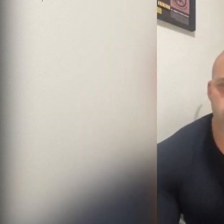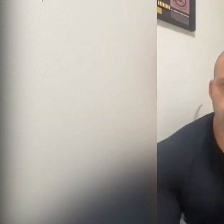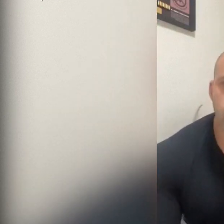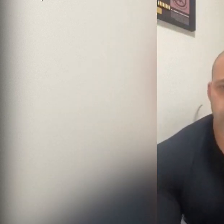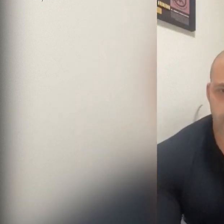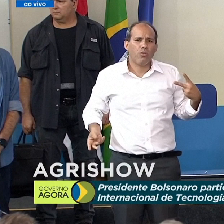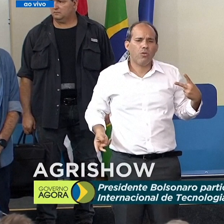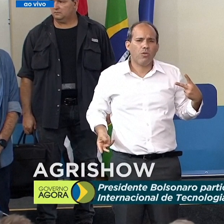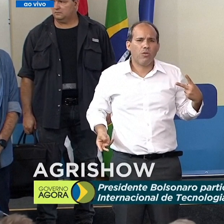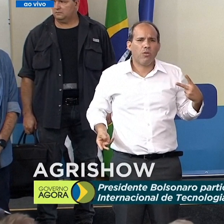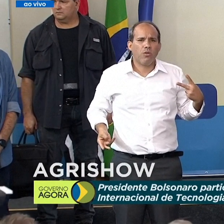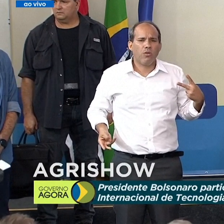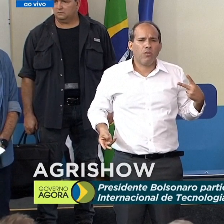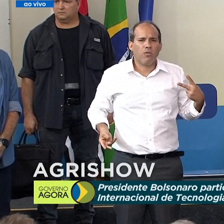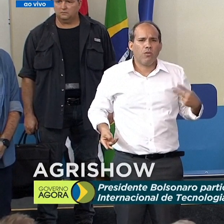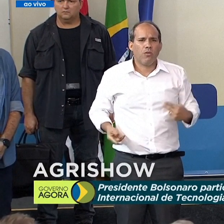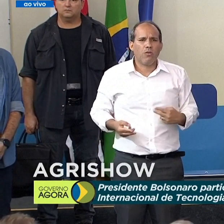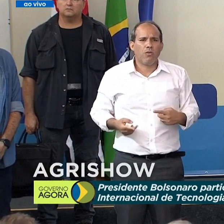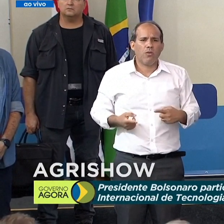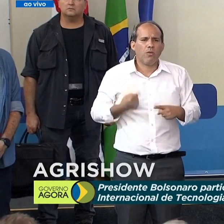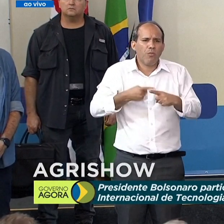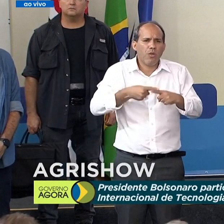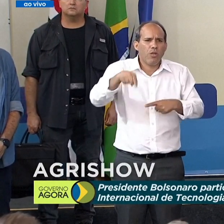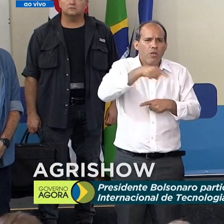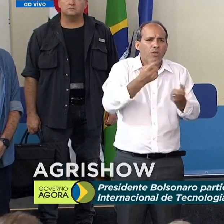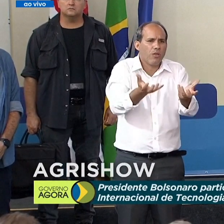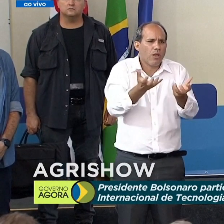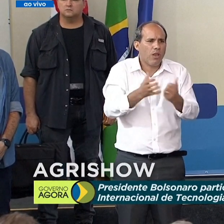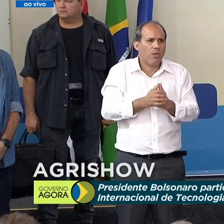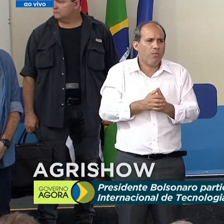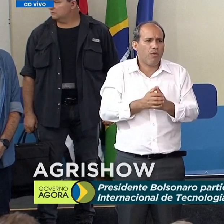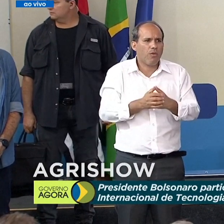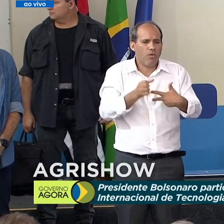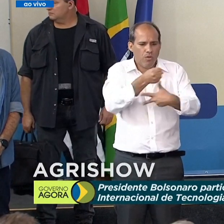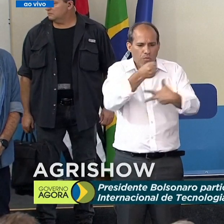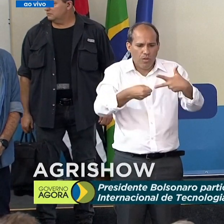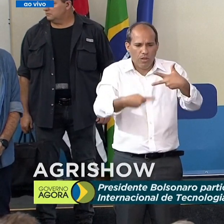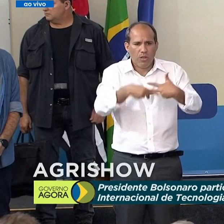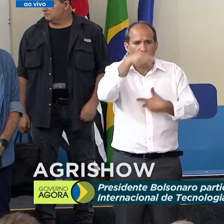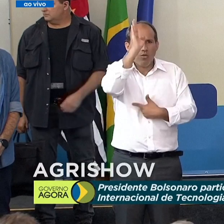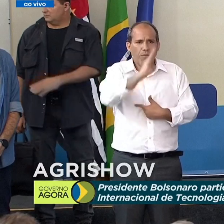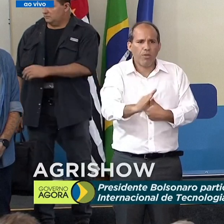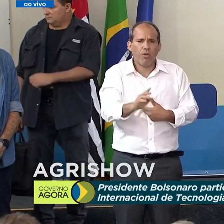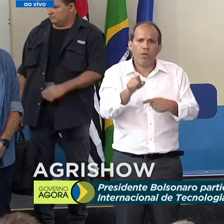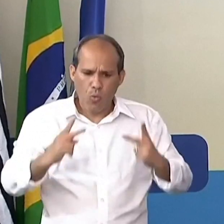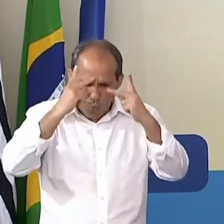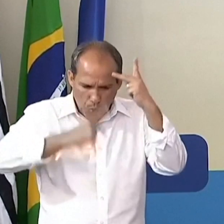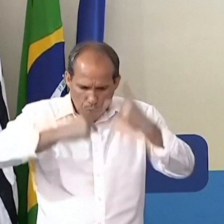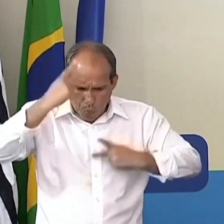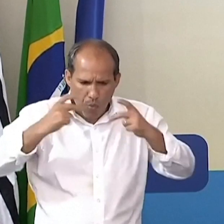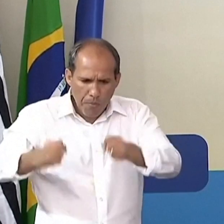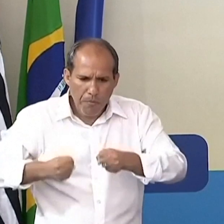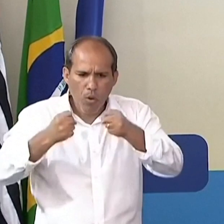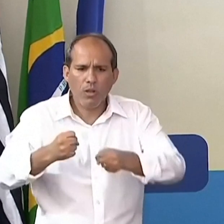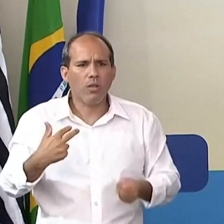antidemocráticos. O presidente ameaçou também descumprir uma eventual decisão do Supremo sobre um julgamento-chave que poderia afetar os